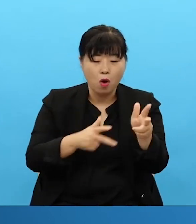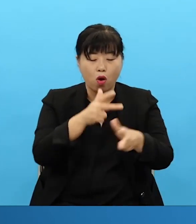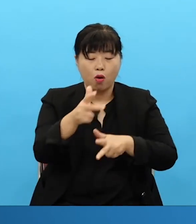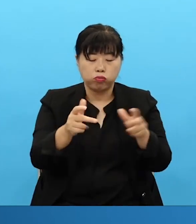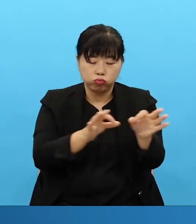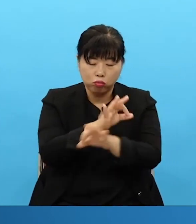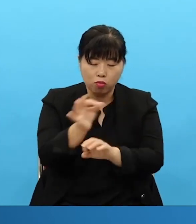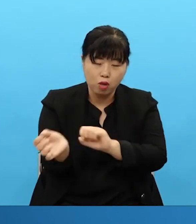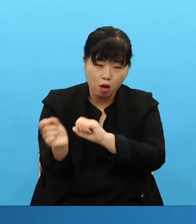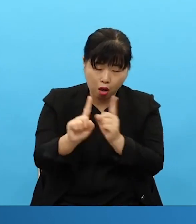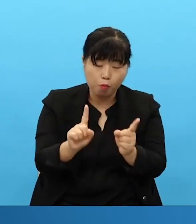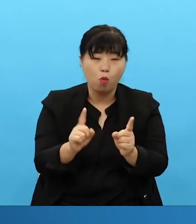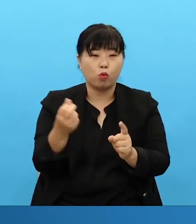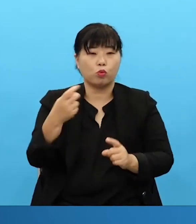Then amazing new grace will be given.